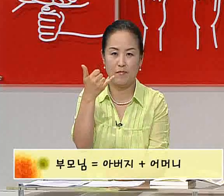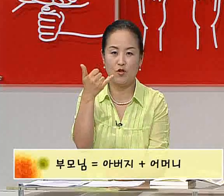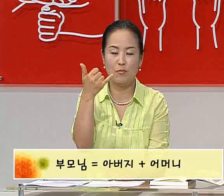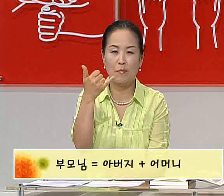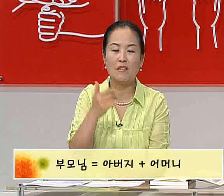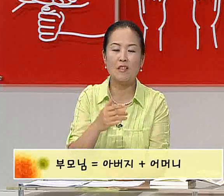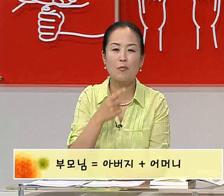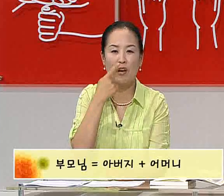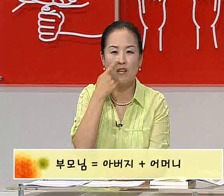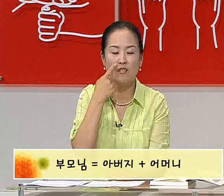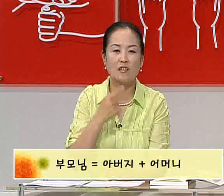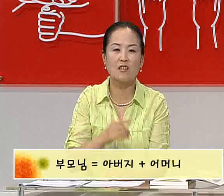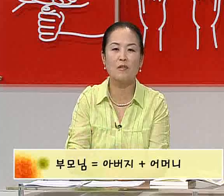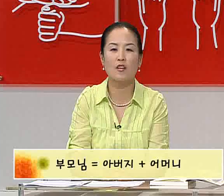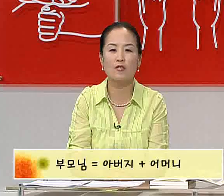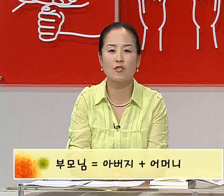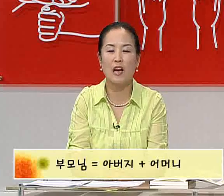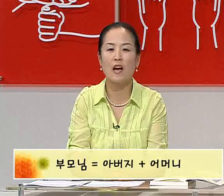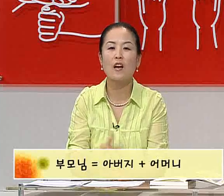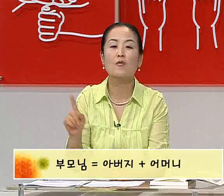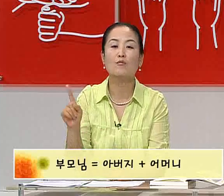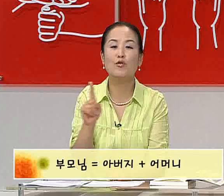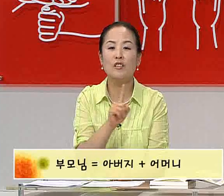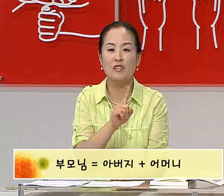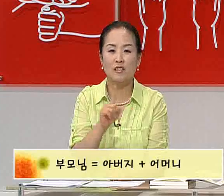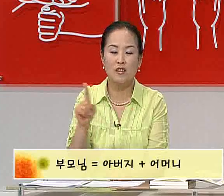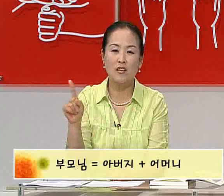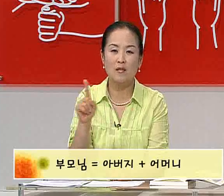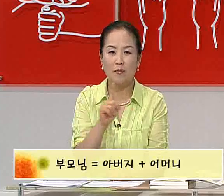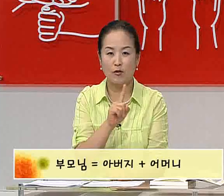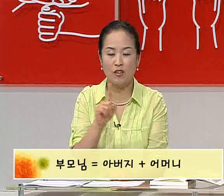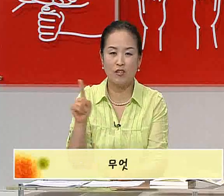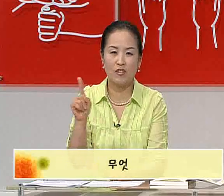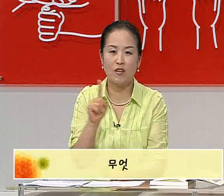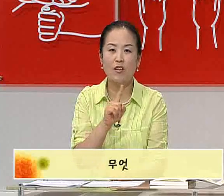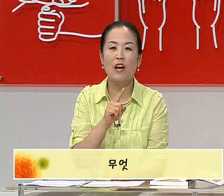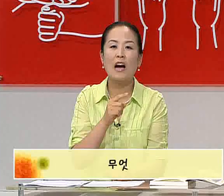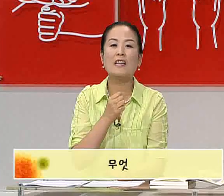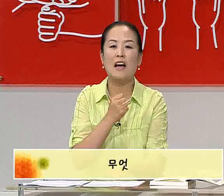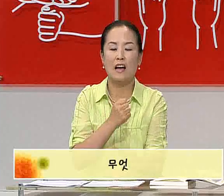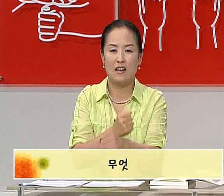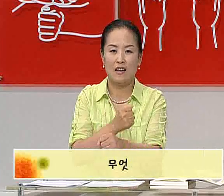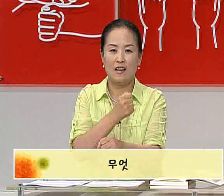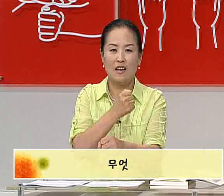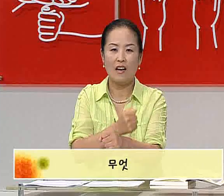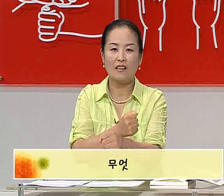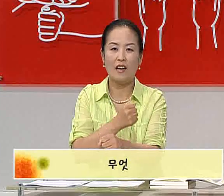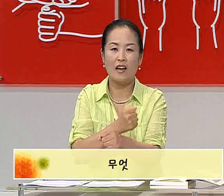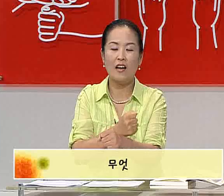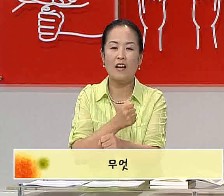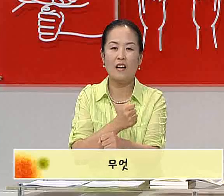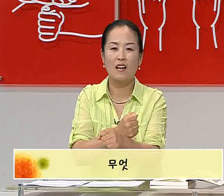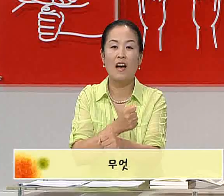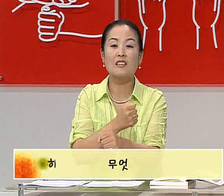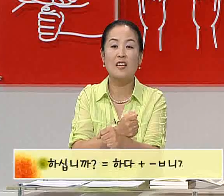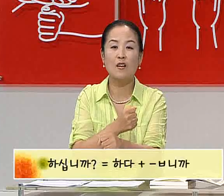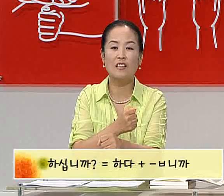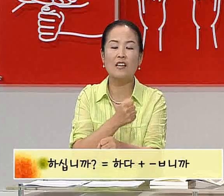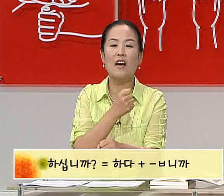주름의 팔자 모양을 연상시키면 되고요. 자, 무엇을 배우셨죠? 하다. 하다. 하세요 하니까